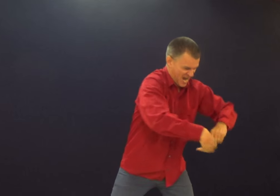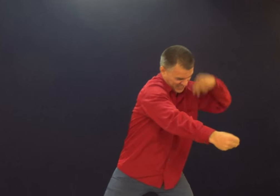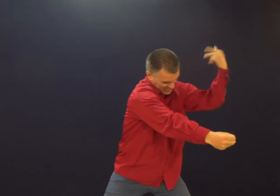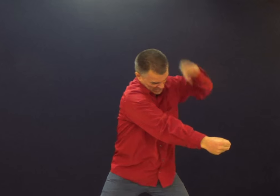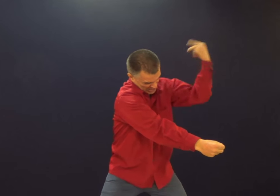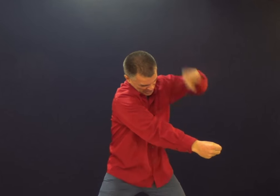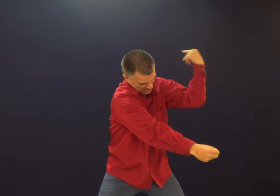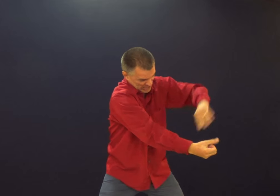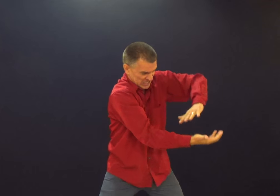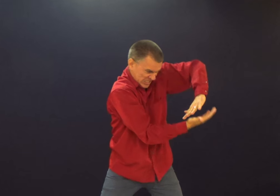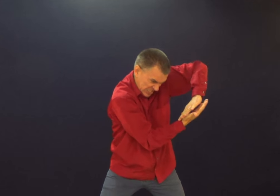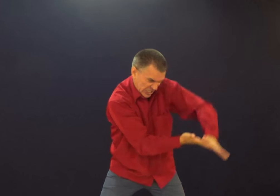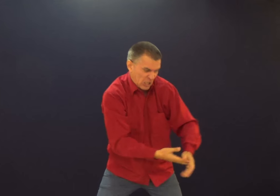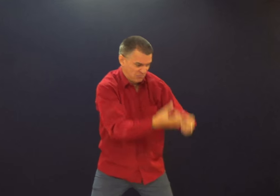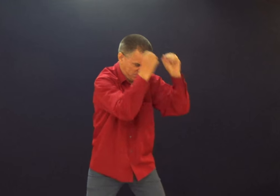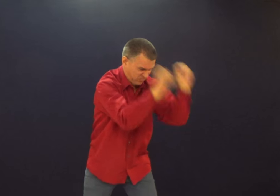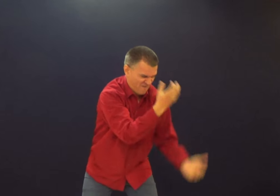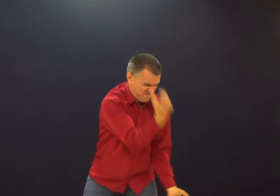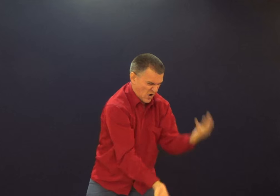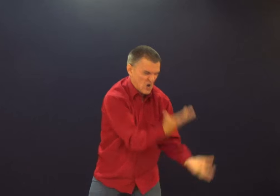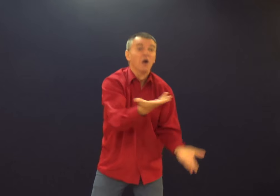povos. Ah, não. Então, esse não dá, mas esse dá.